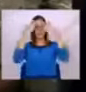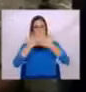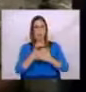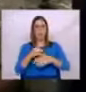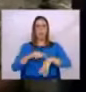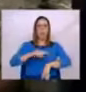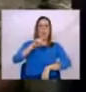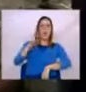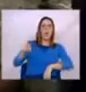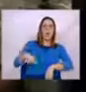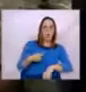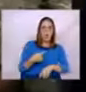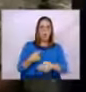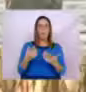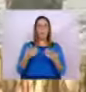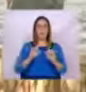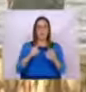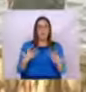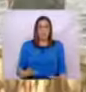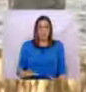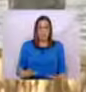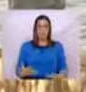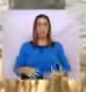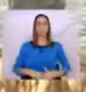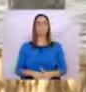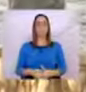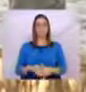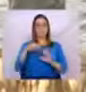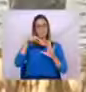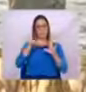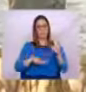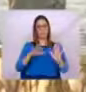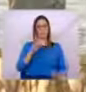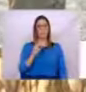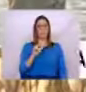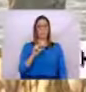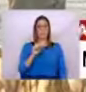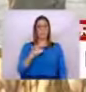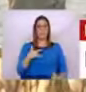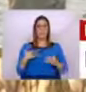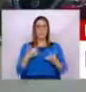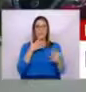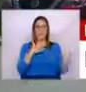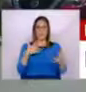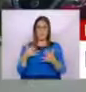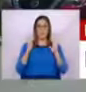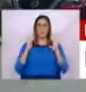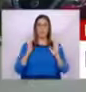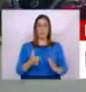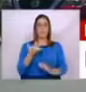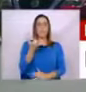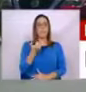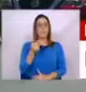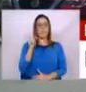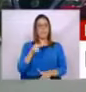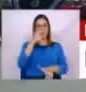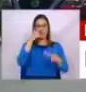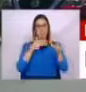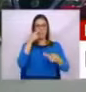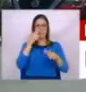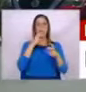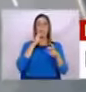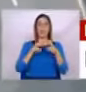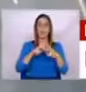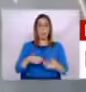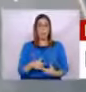not in an hour. You need to go right now. O sudeste da Flórida já começou a ser varrido por ventes fortes e 25 mil pessoas estão já sem